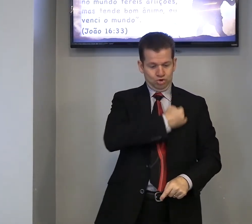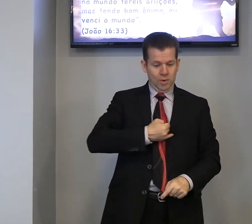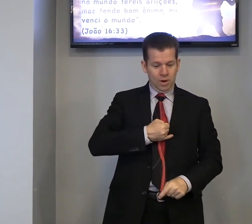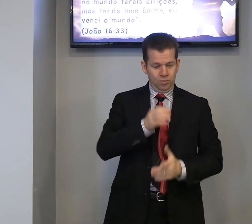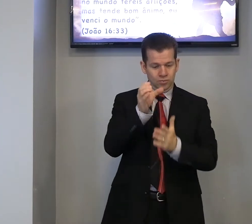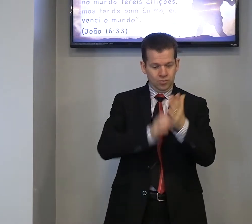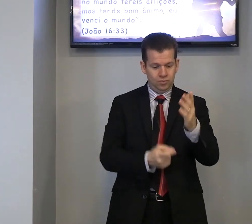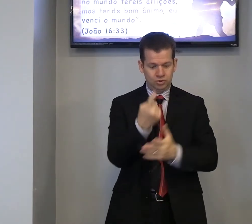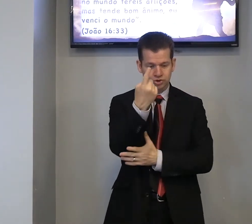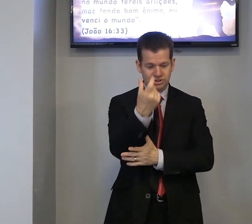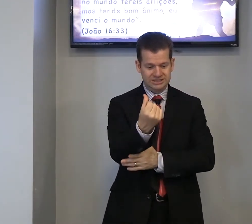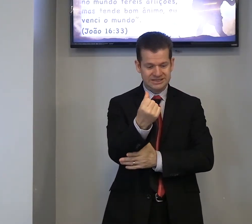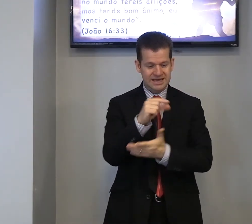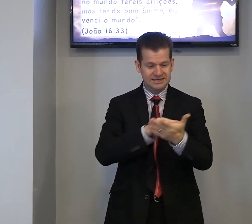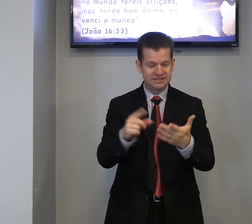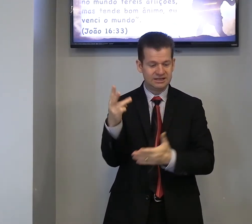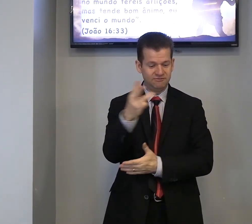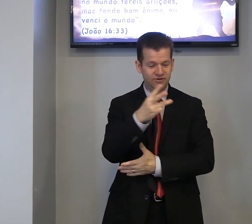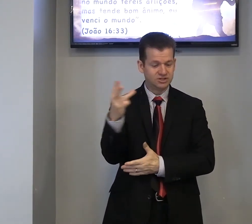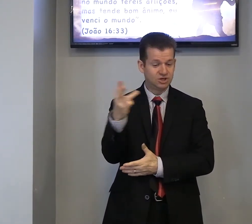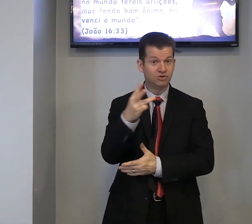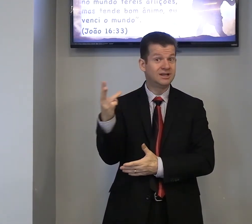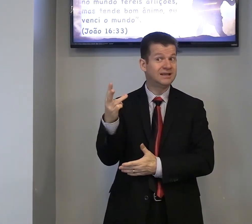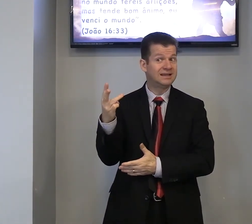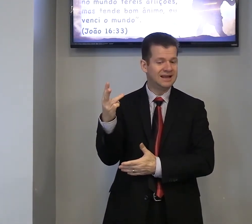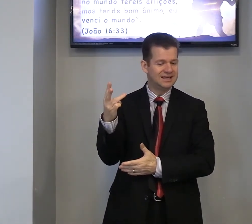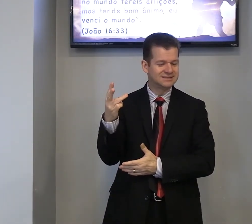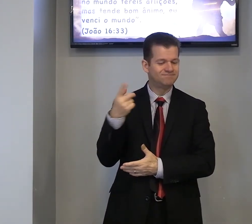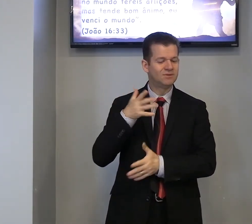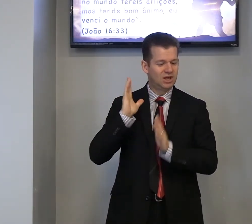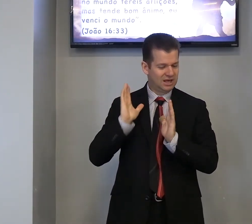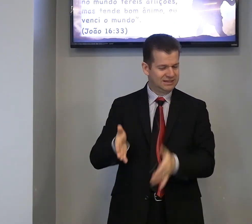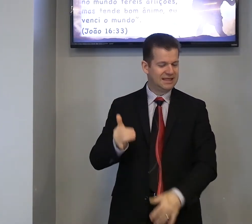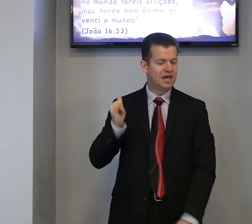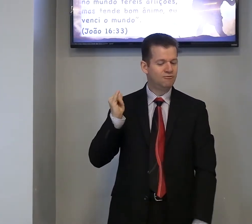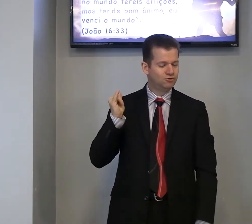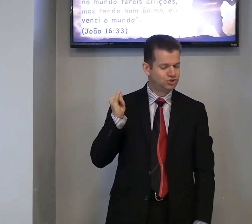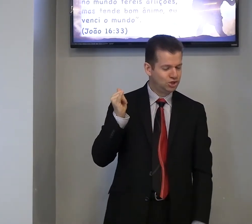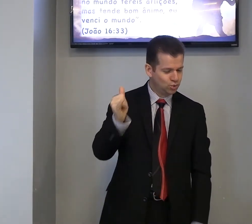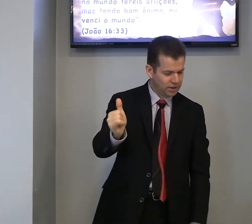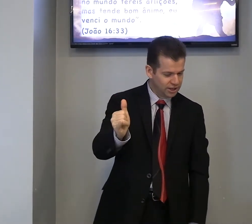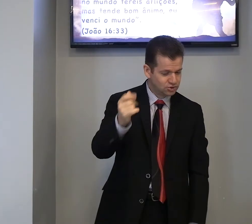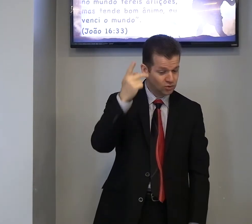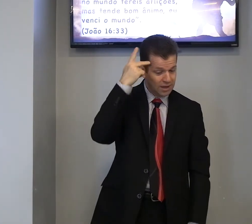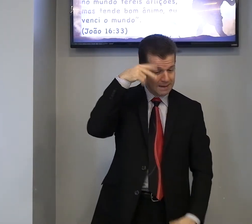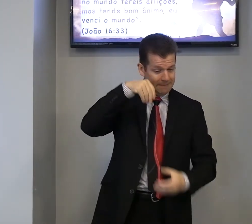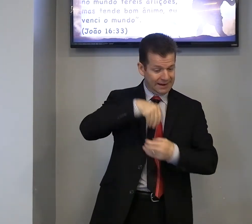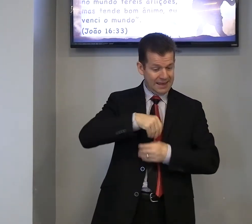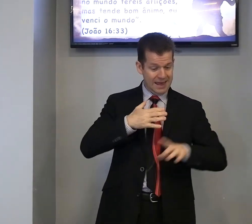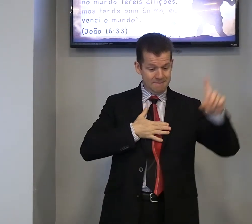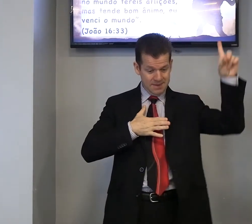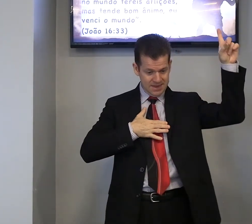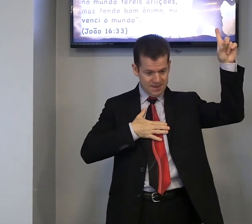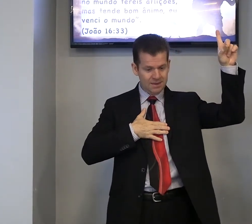João, 16, versículo 33, tenho-vos dito isso, para que em mim,